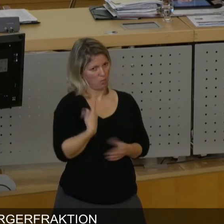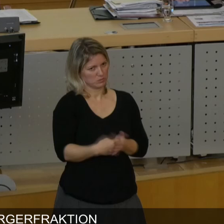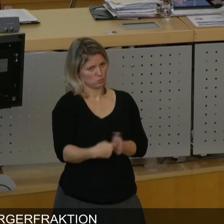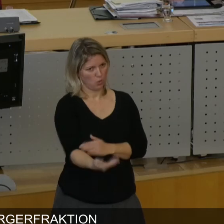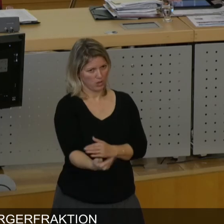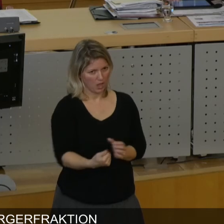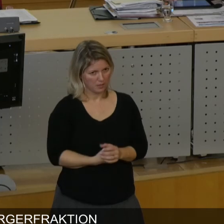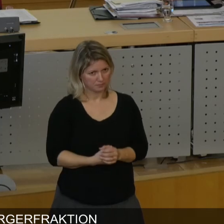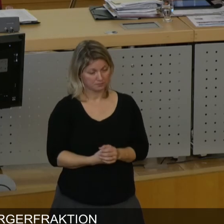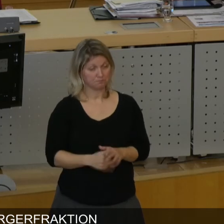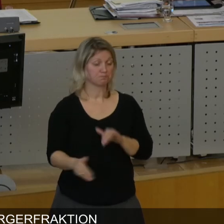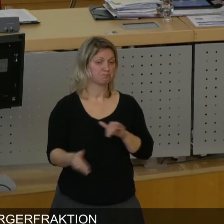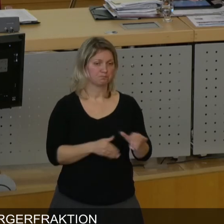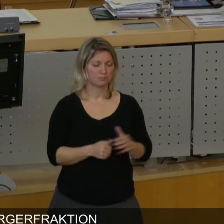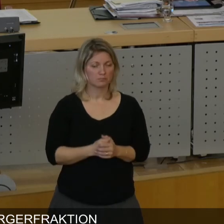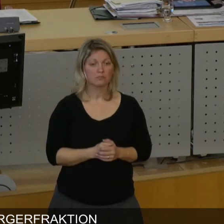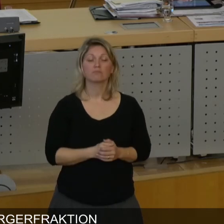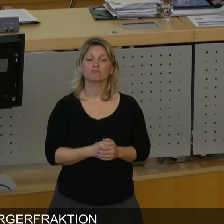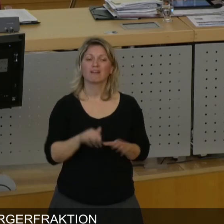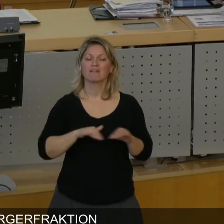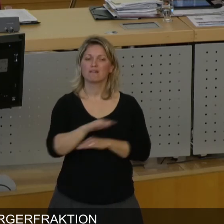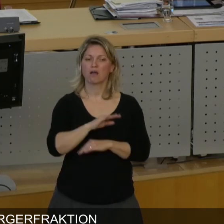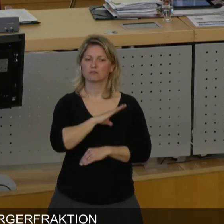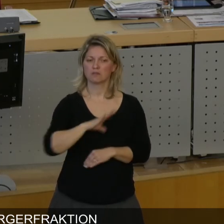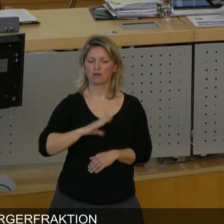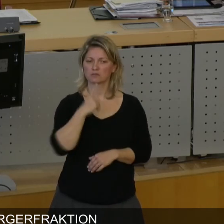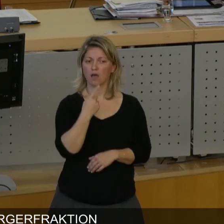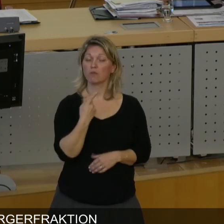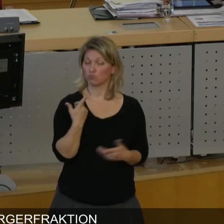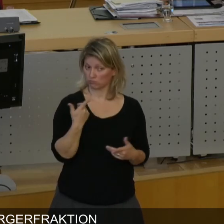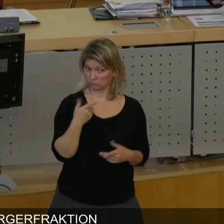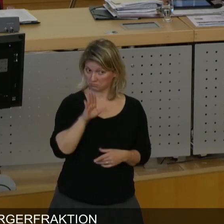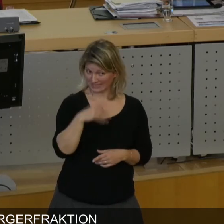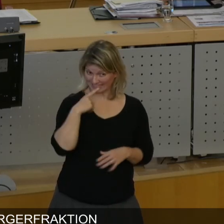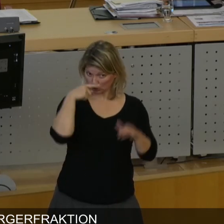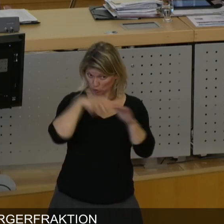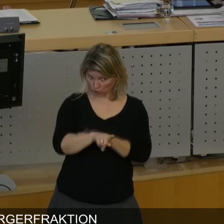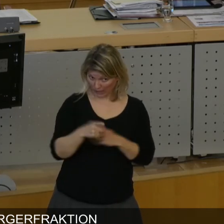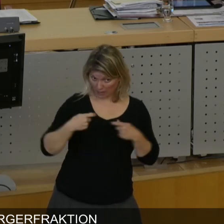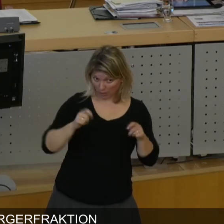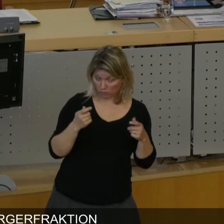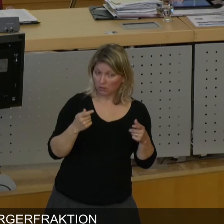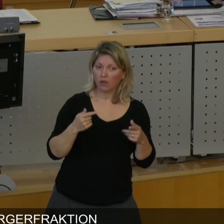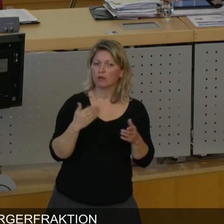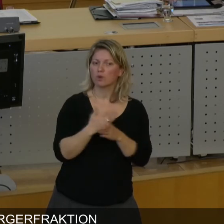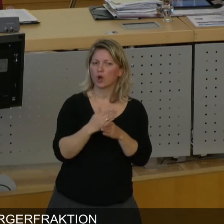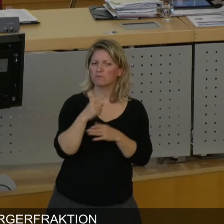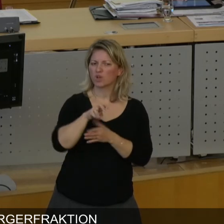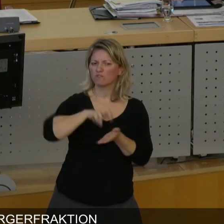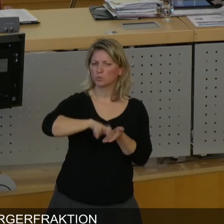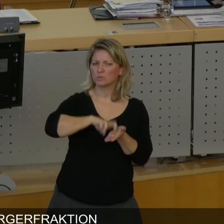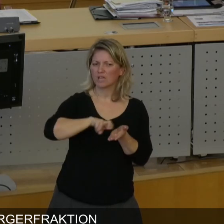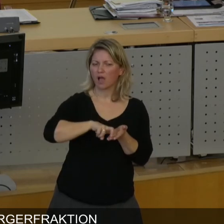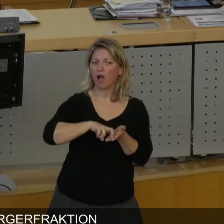An der Straße am Umfeld hat das Land Sachsen gesagt, wir bauen einen Tunnel für die Fußgänger, weil der